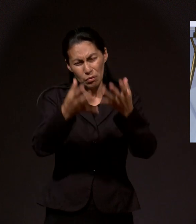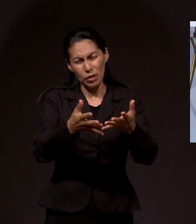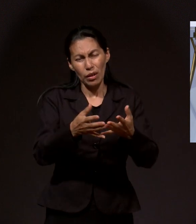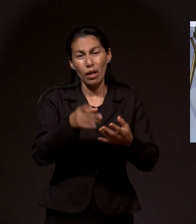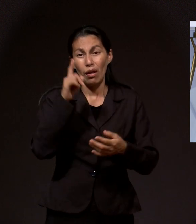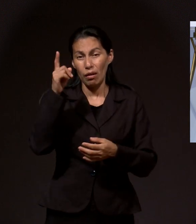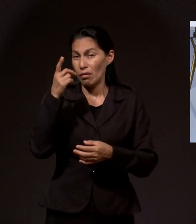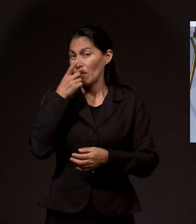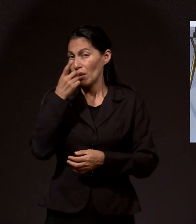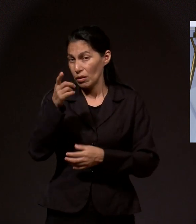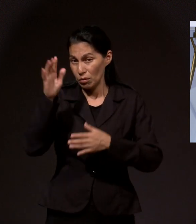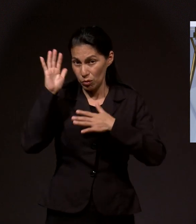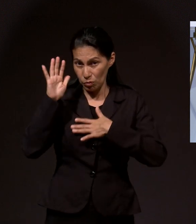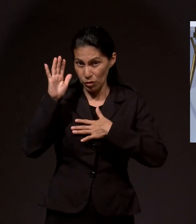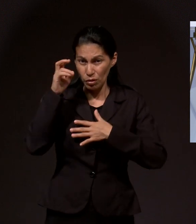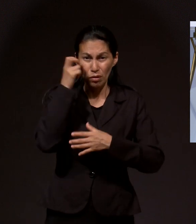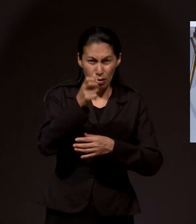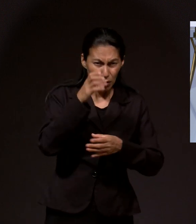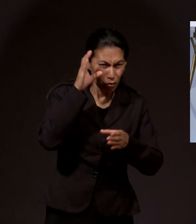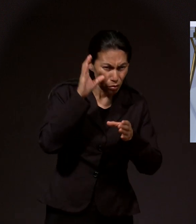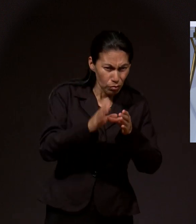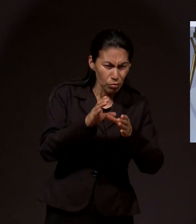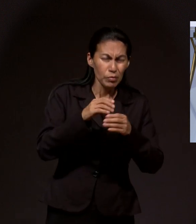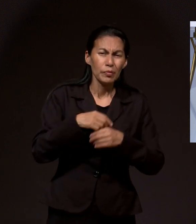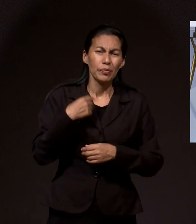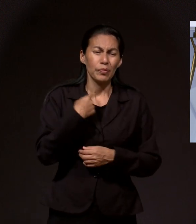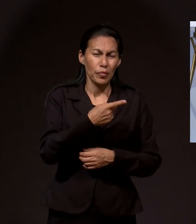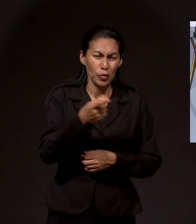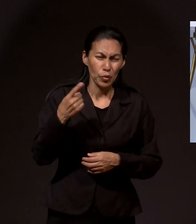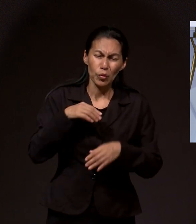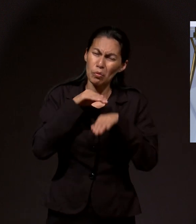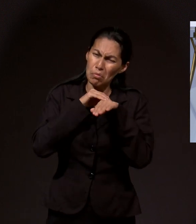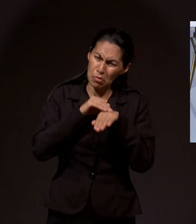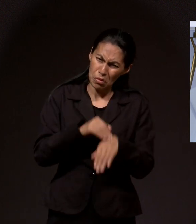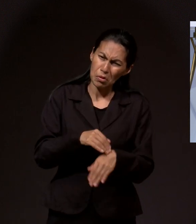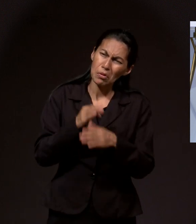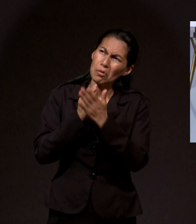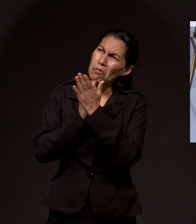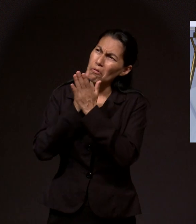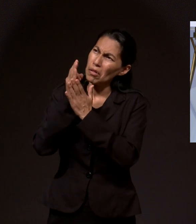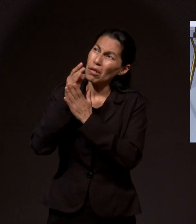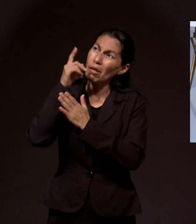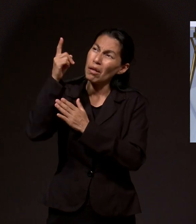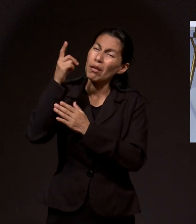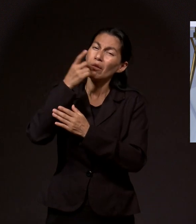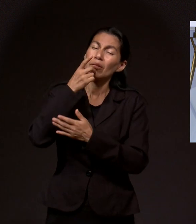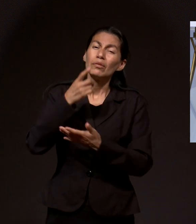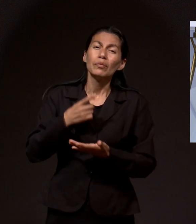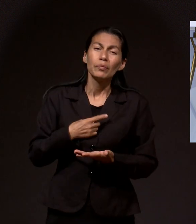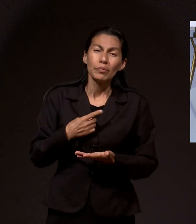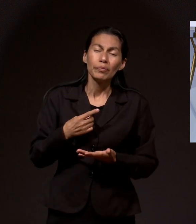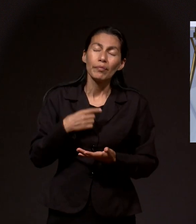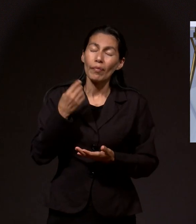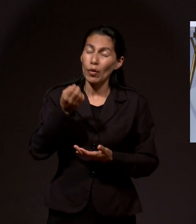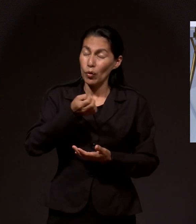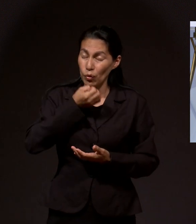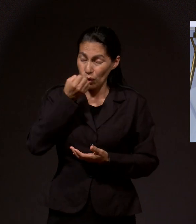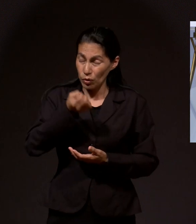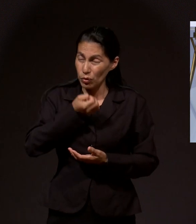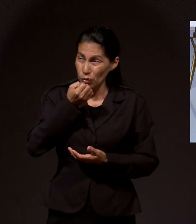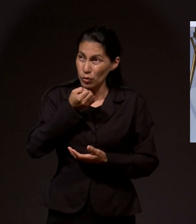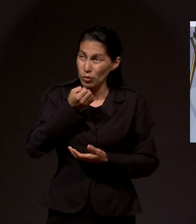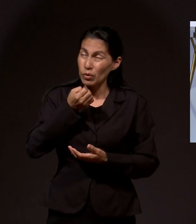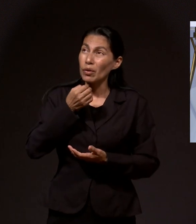es su palabra y lo va a cumplir cuando nosotros obedecemos lo que Dios nos quiere decir